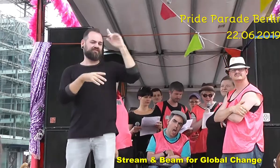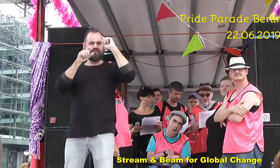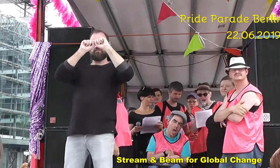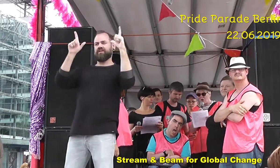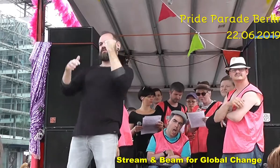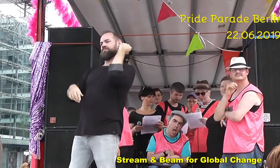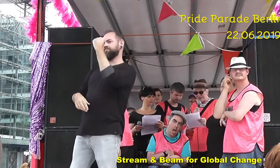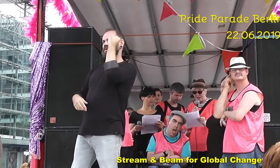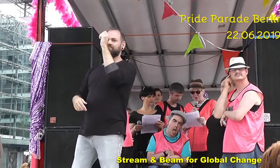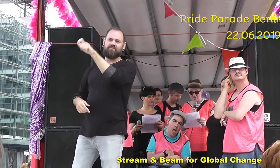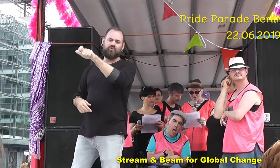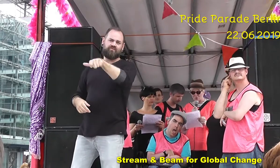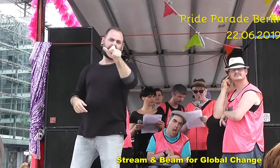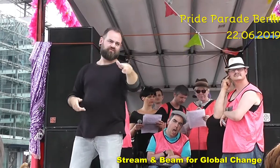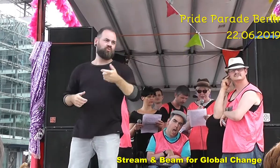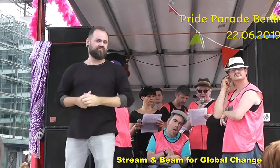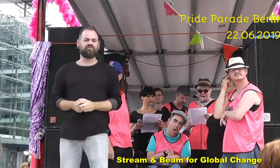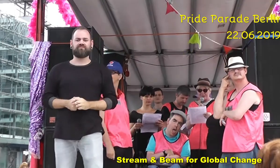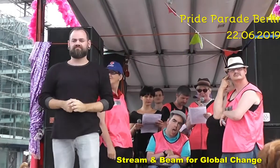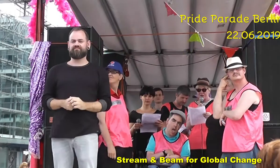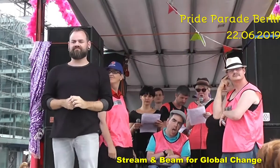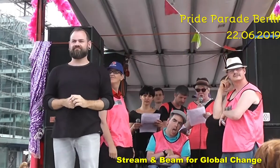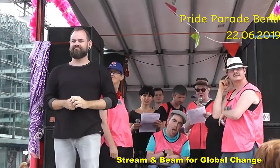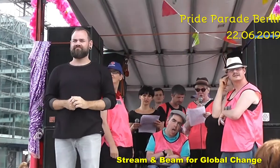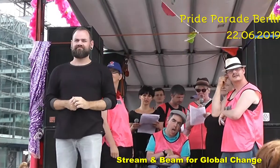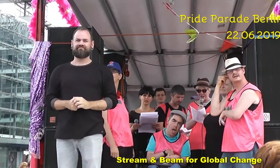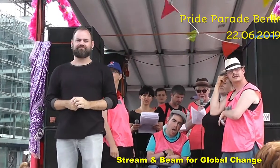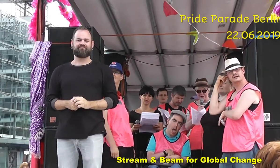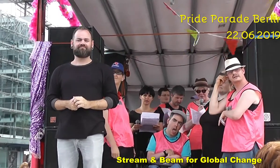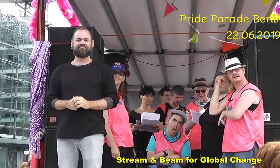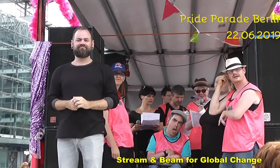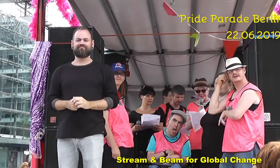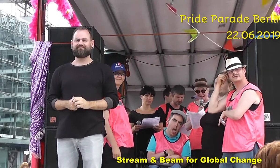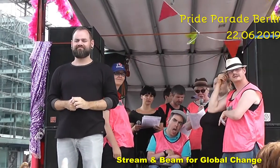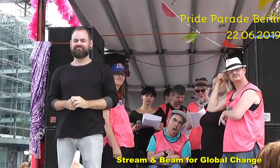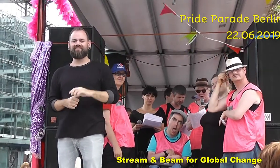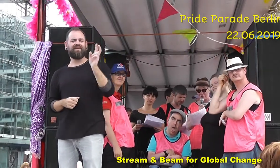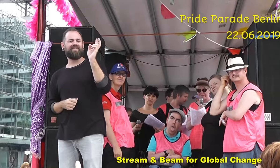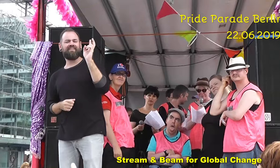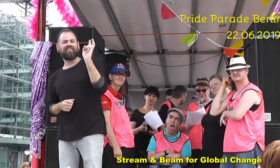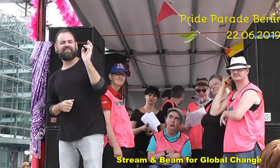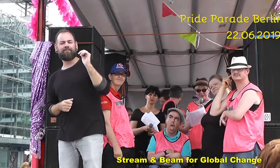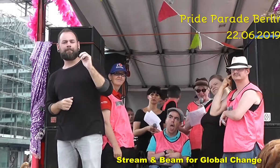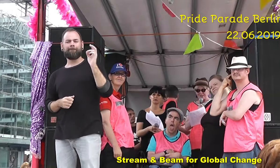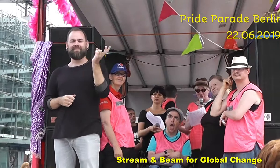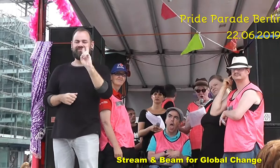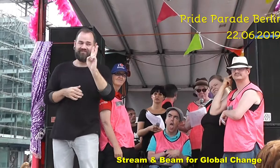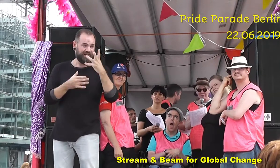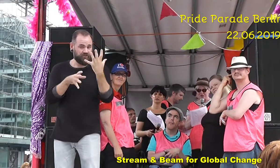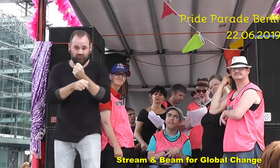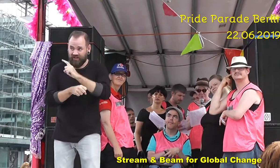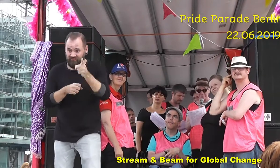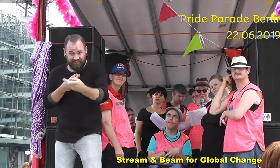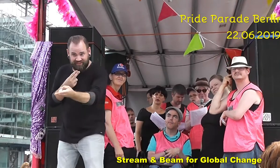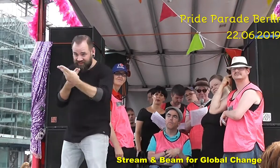Das geht auch vielen anderen so, die nicht so funktionieren, wie es diejenigen wollen, die die